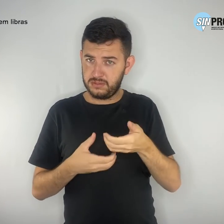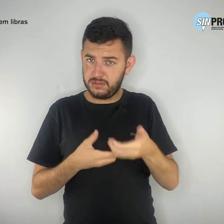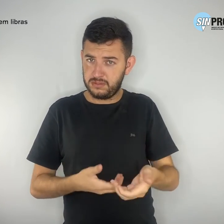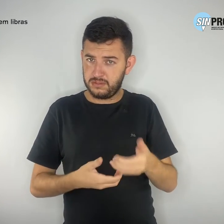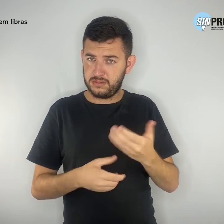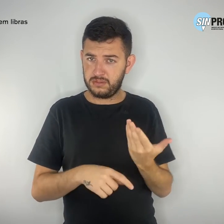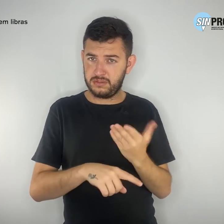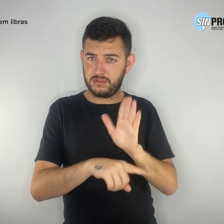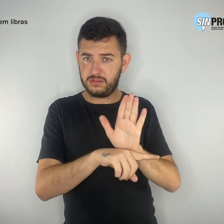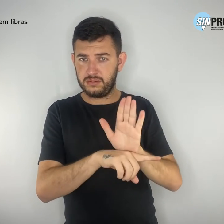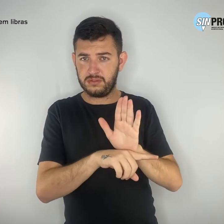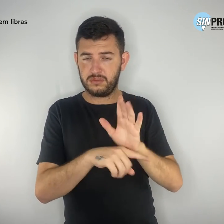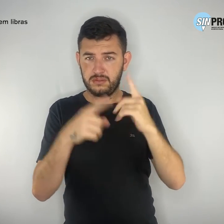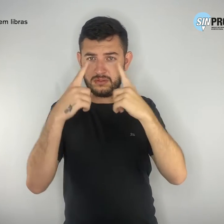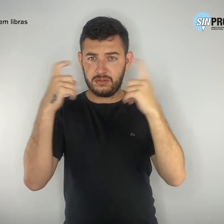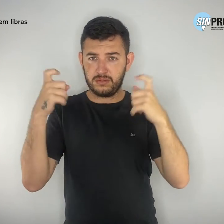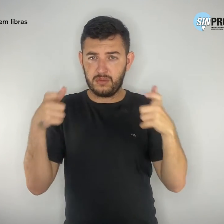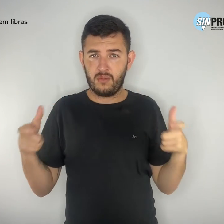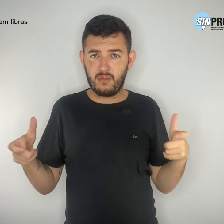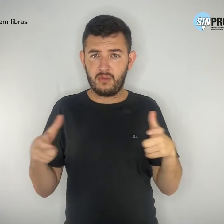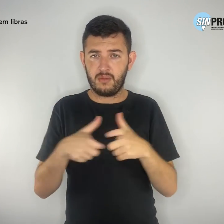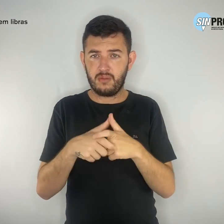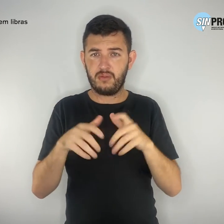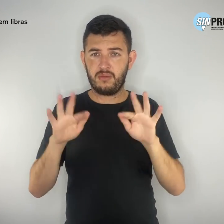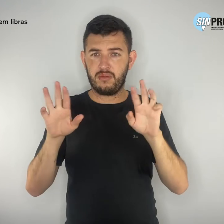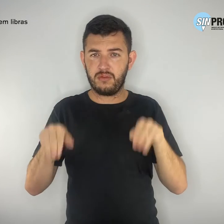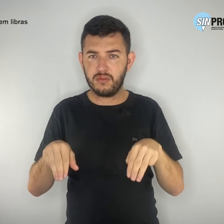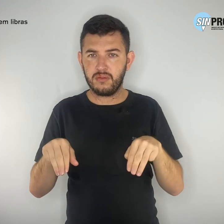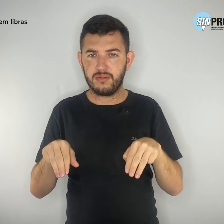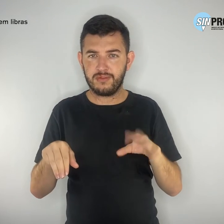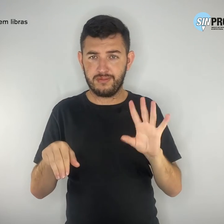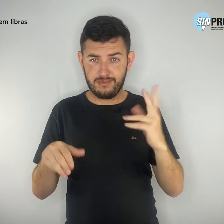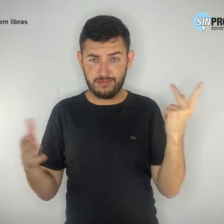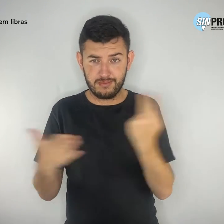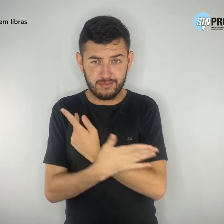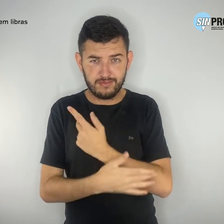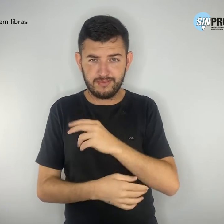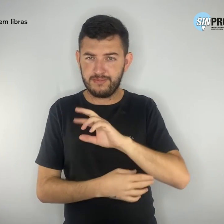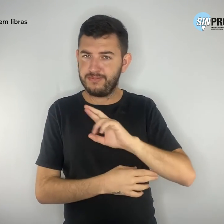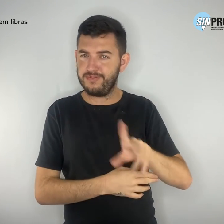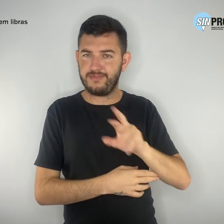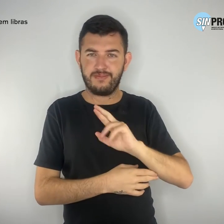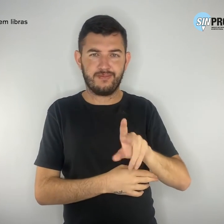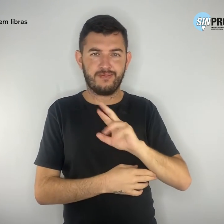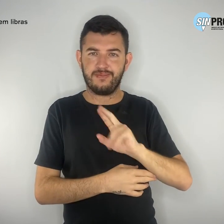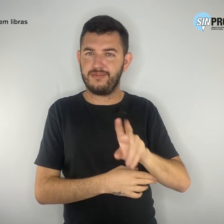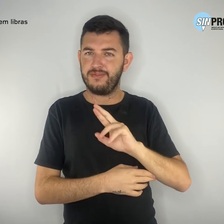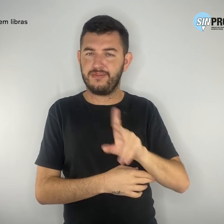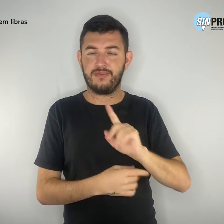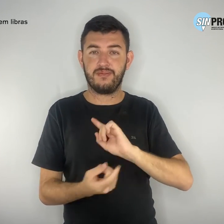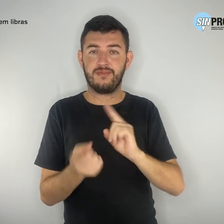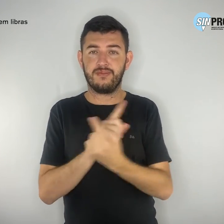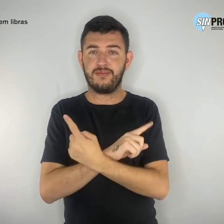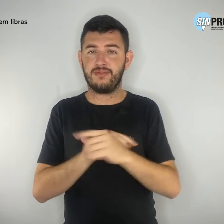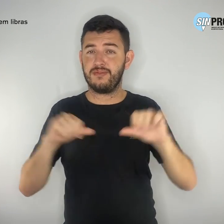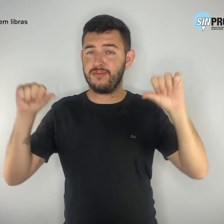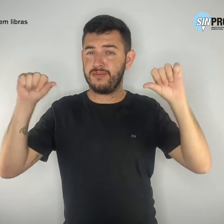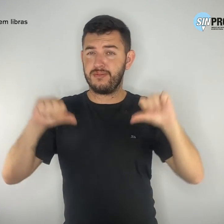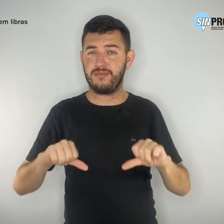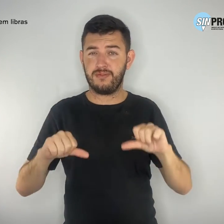diminuição da violência, o que também não aconteceu. Ao contrário, piorou. Levantamento da